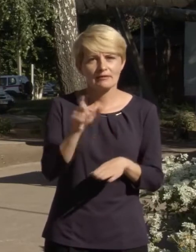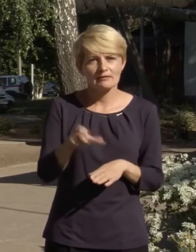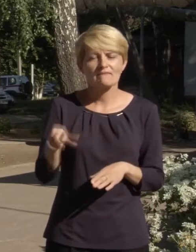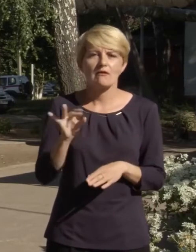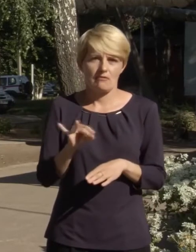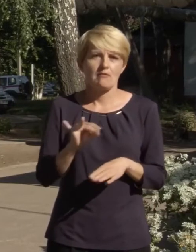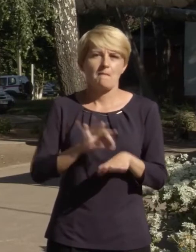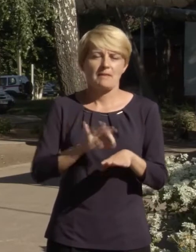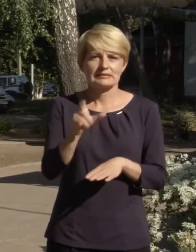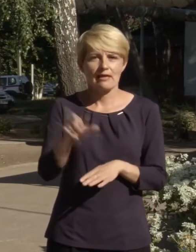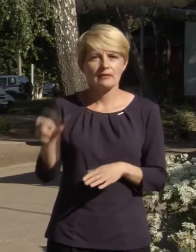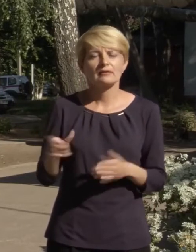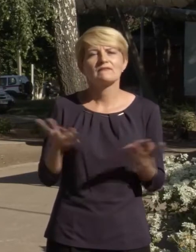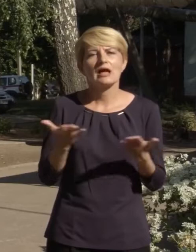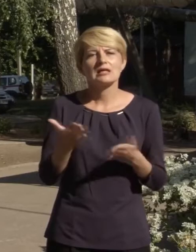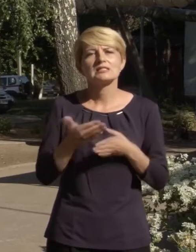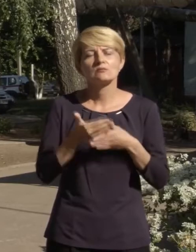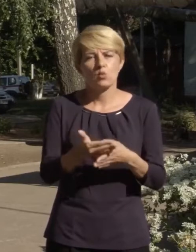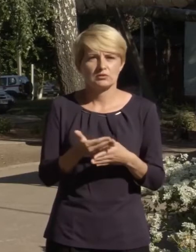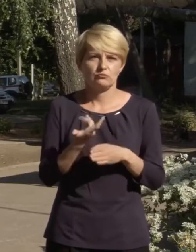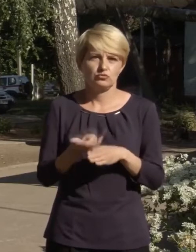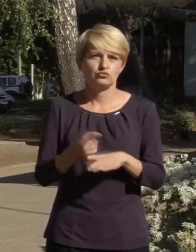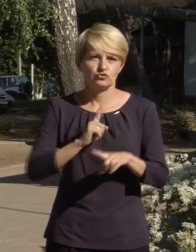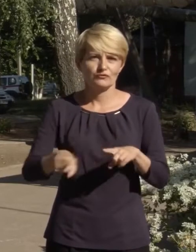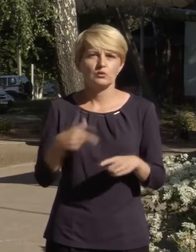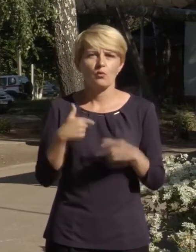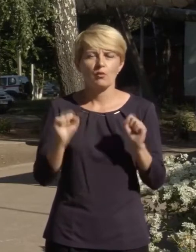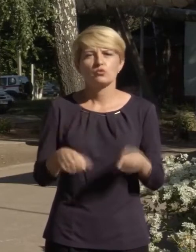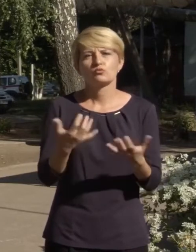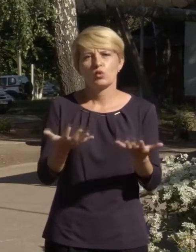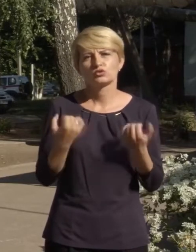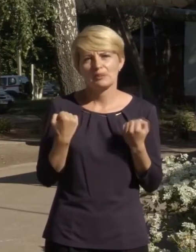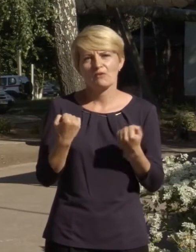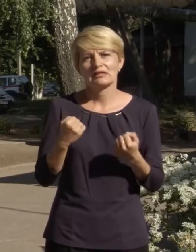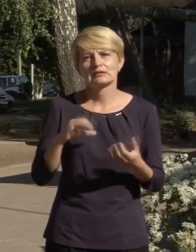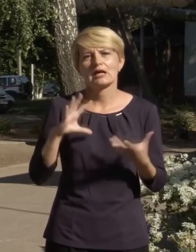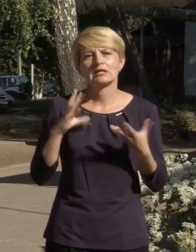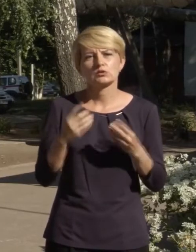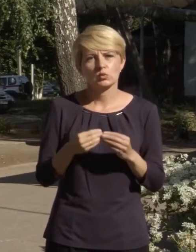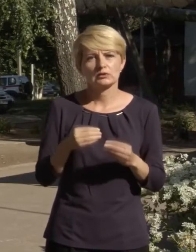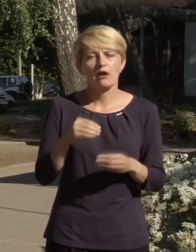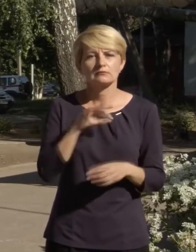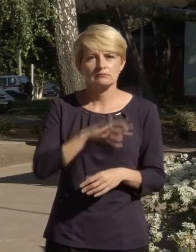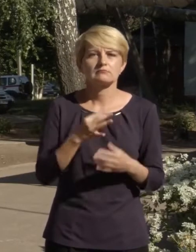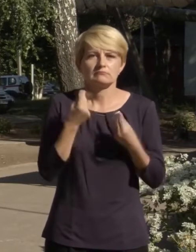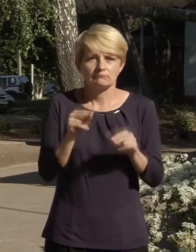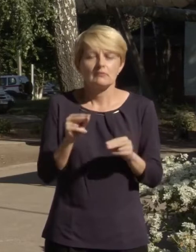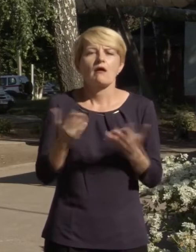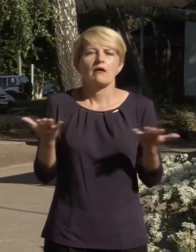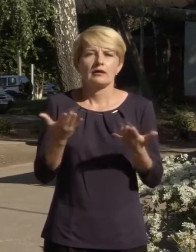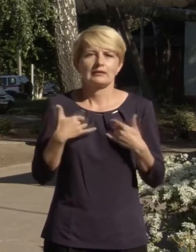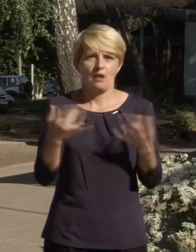і пацієнтів, і в який спосіб дуже швидко ми можемо отримувати результат, який нам так весь